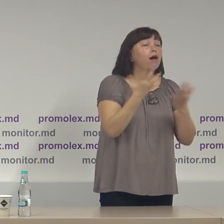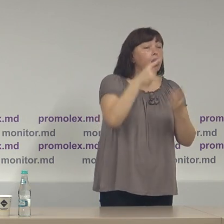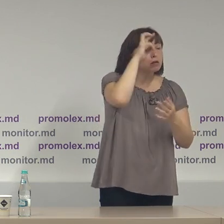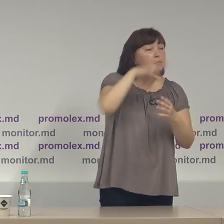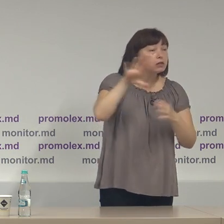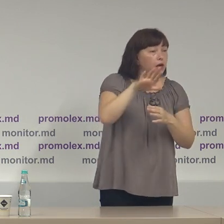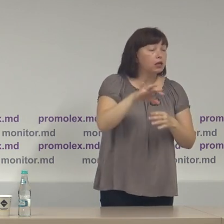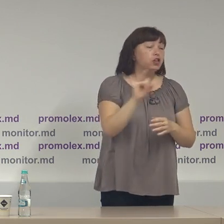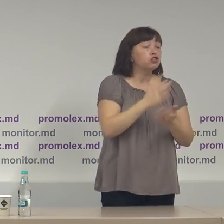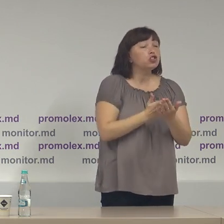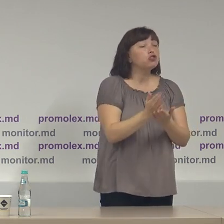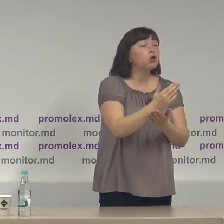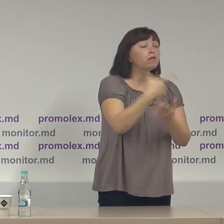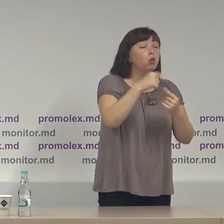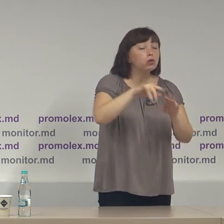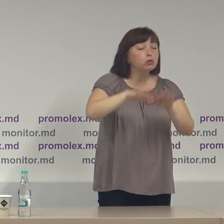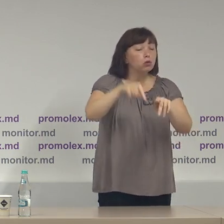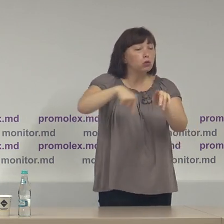geografie a împăsării acestor.